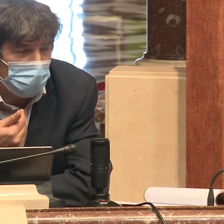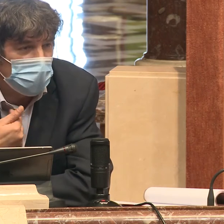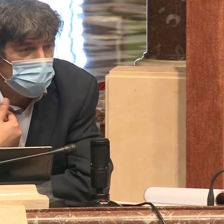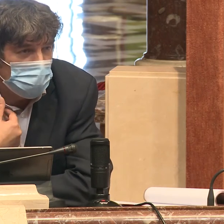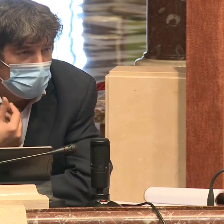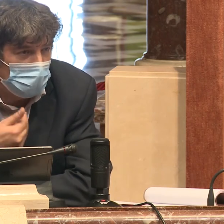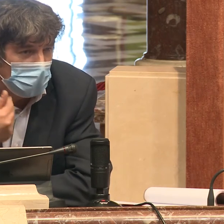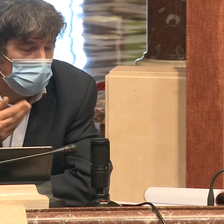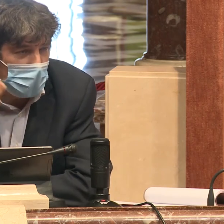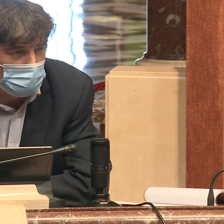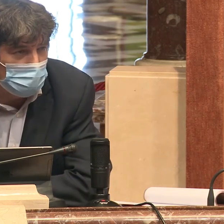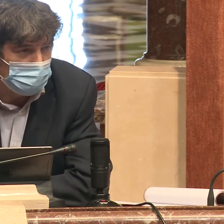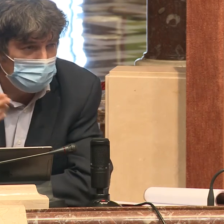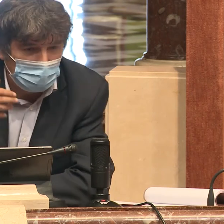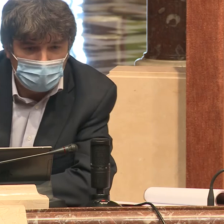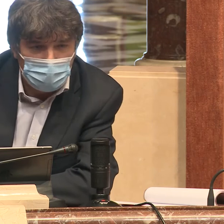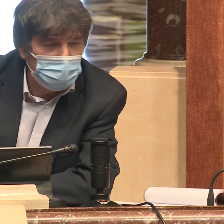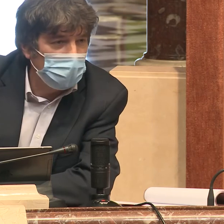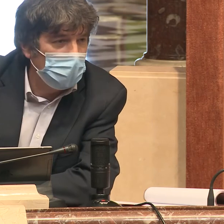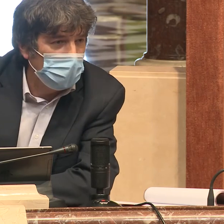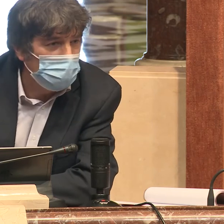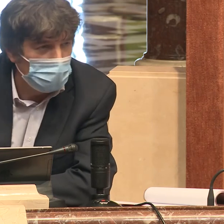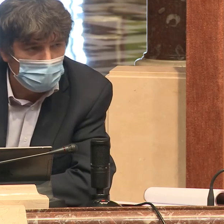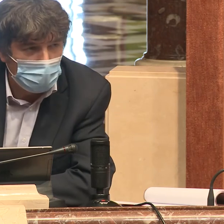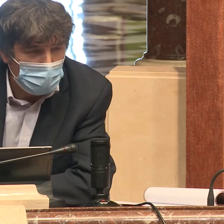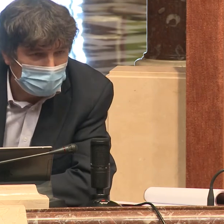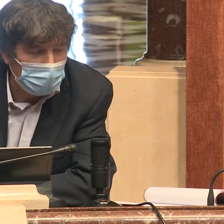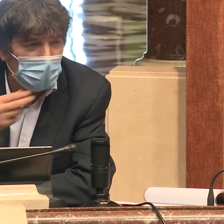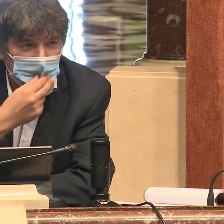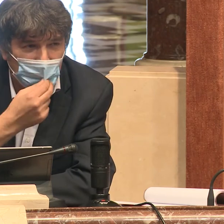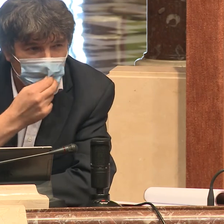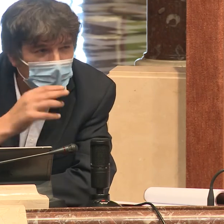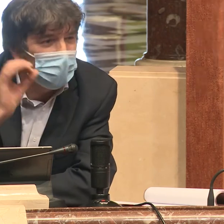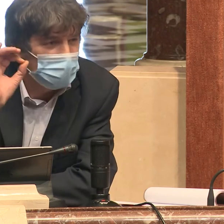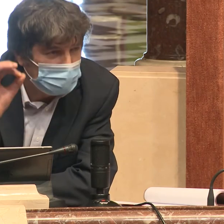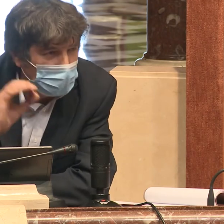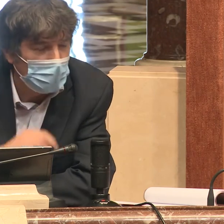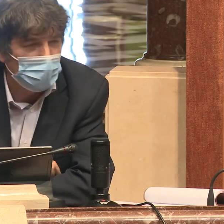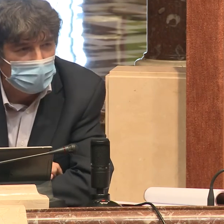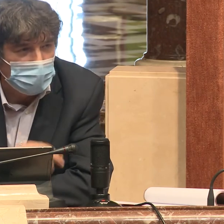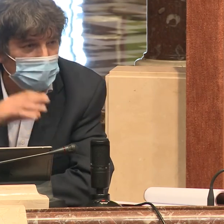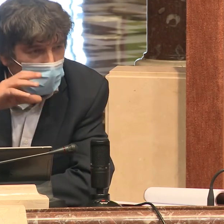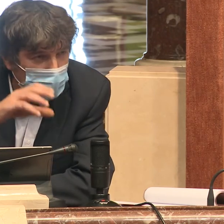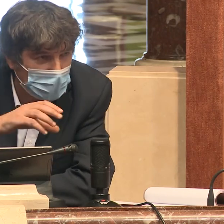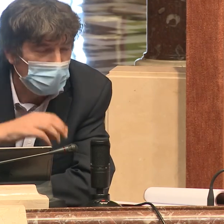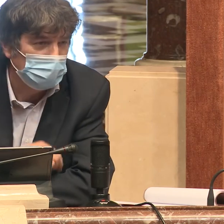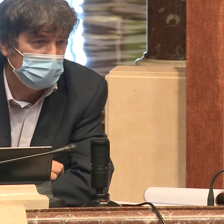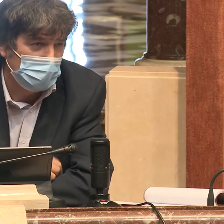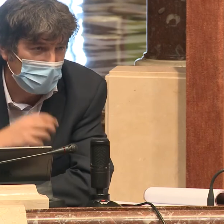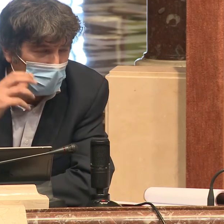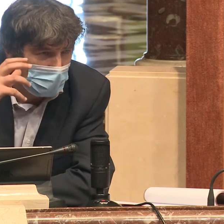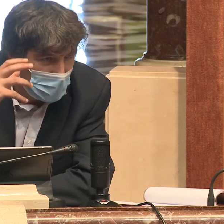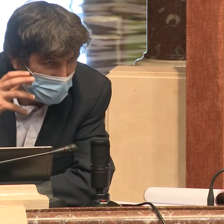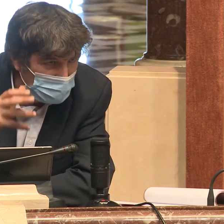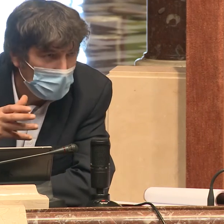Y a veces uno lo ve como un acto prácticamente, bueno, forma parte del paisaje y no presta atención a los detalles, pero escuchándolo de